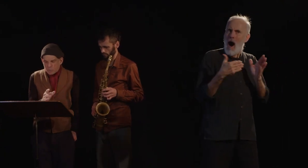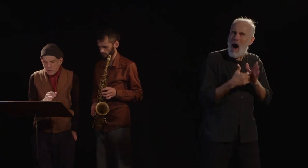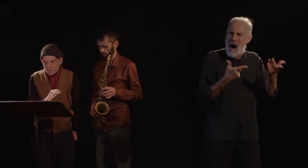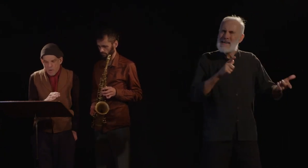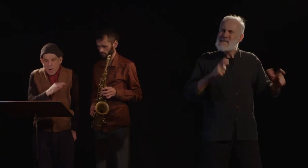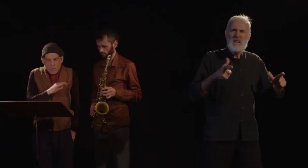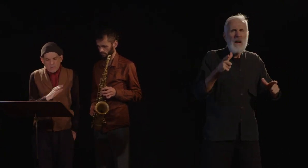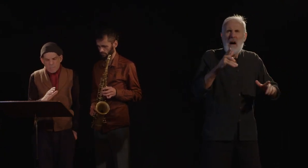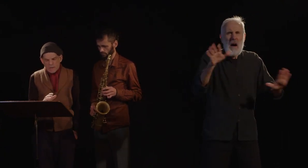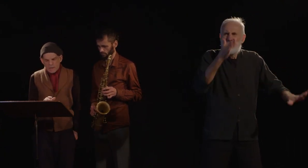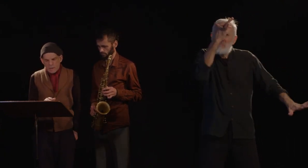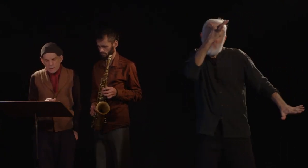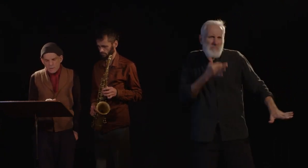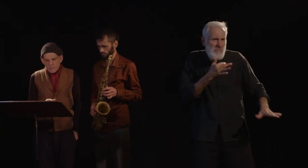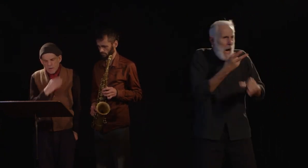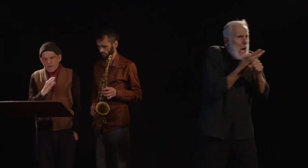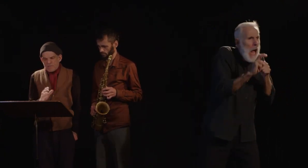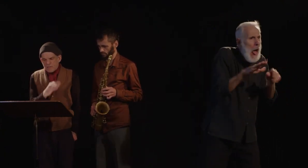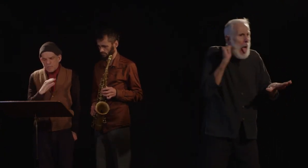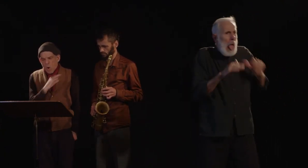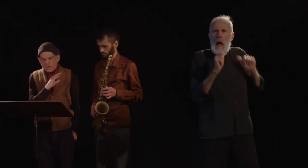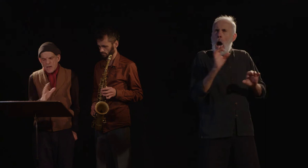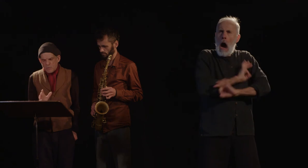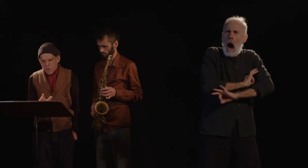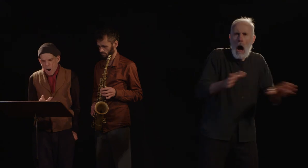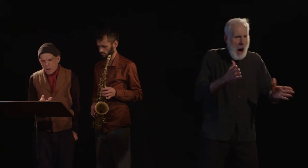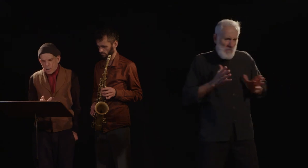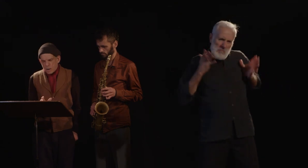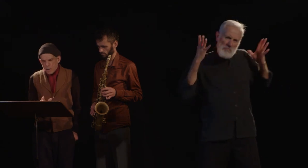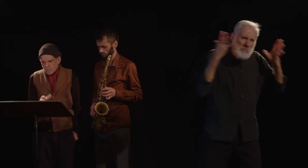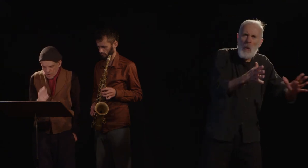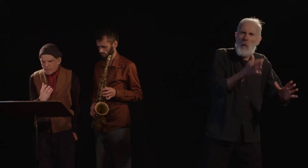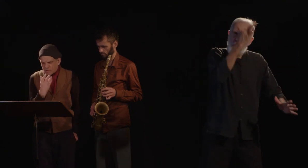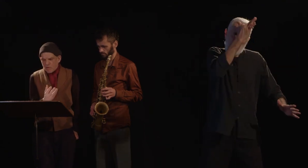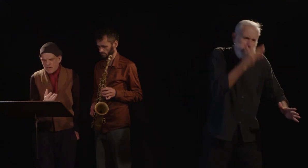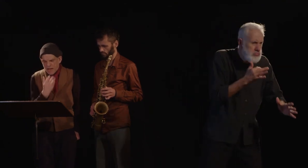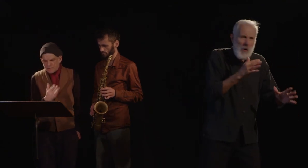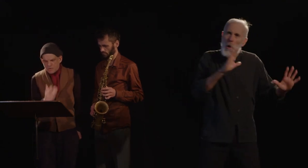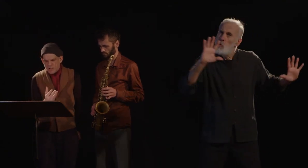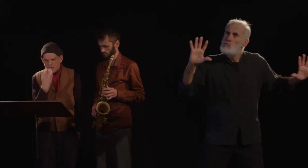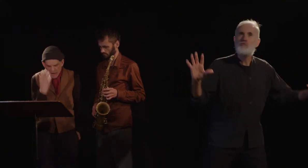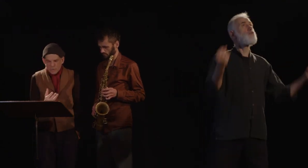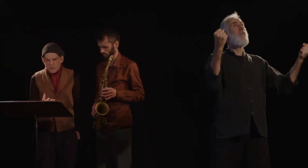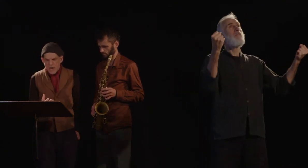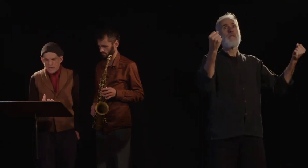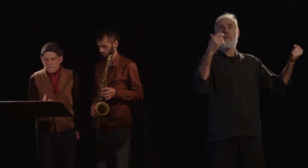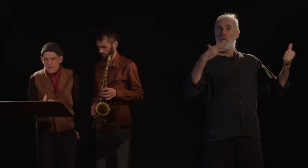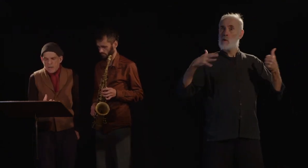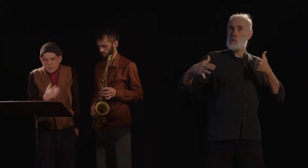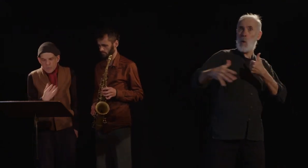reculé devant aucun péril. Vous n'avez hésité devant aucun devoir. Vous avez sauvé la société régulière, le